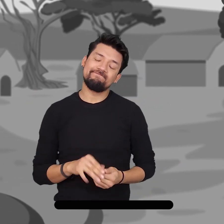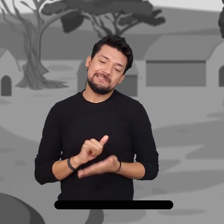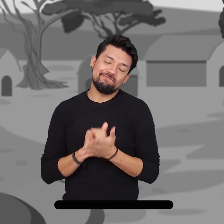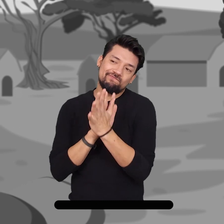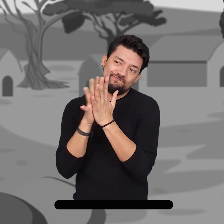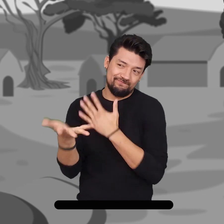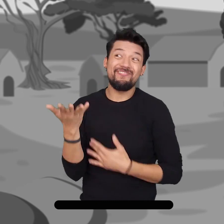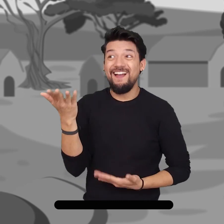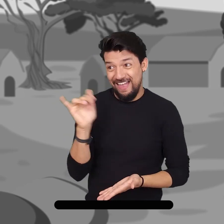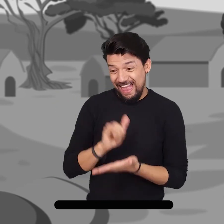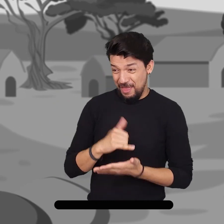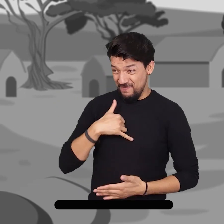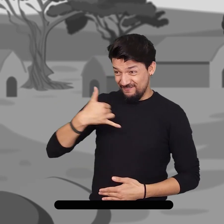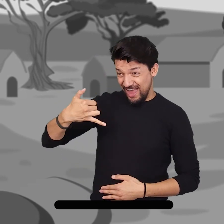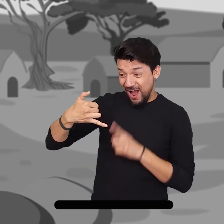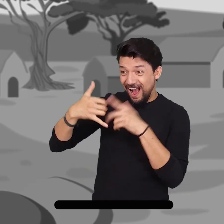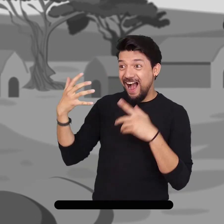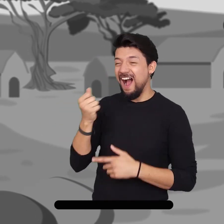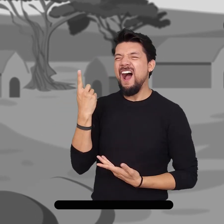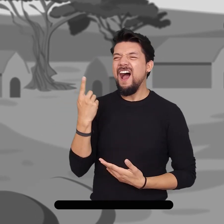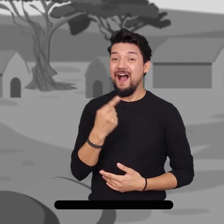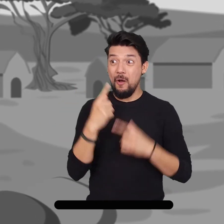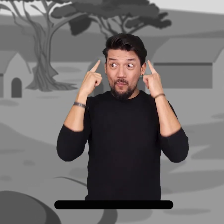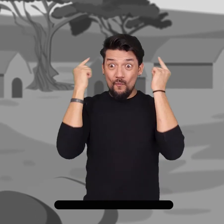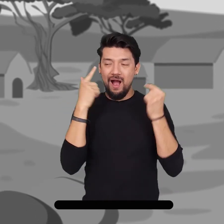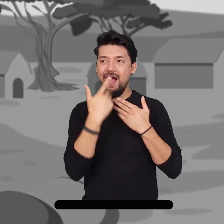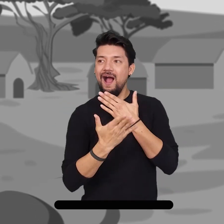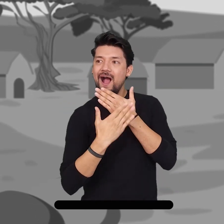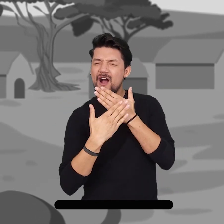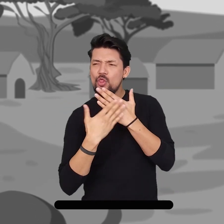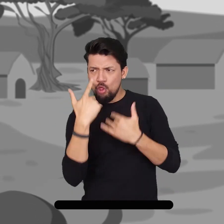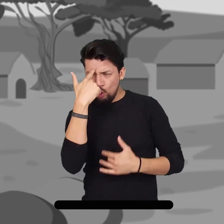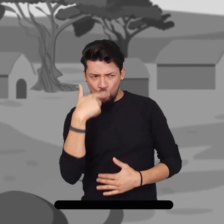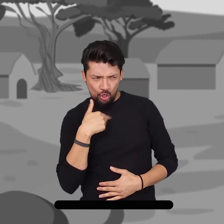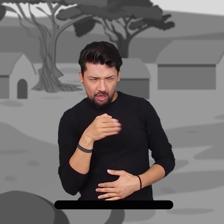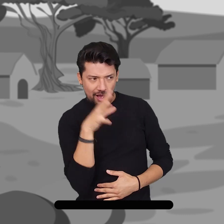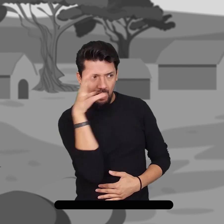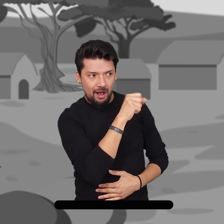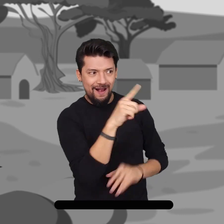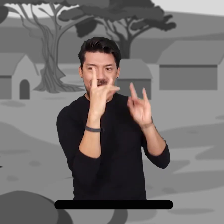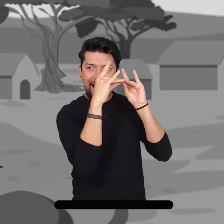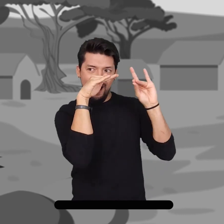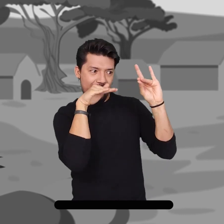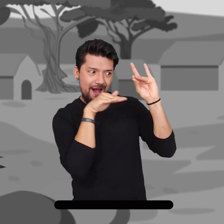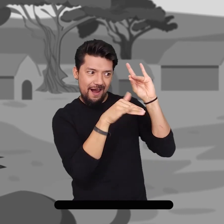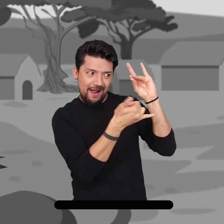Ella terminó la historia diciendo, entonces acabo de encontrar el esfero gracias a que el duendecillo me avisó donde